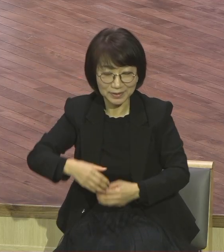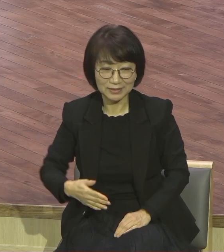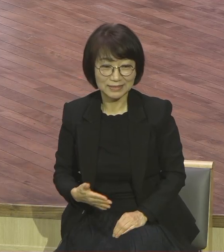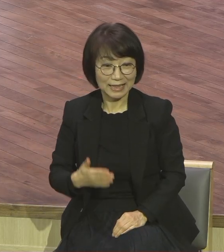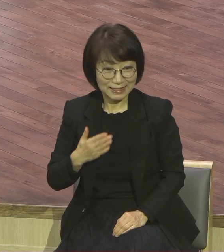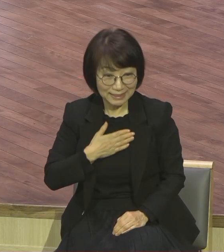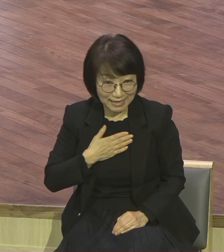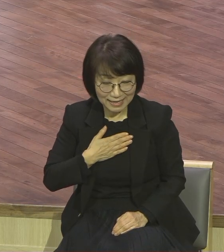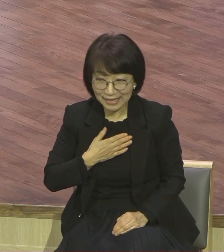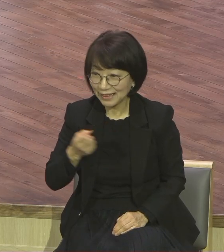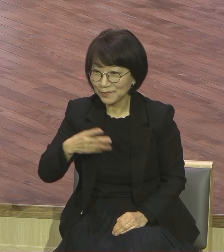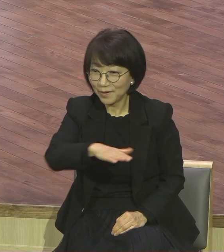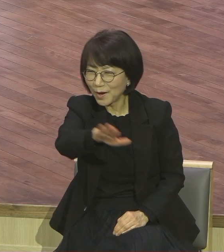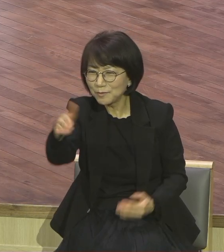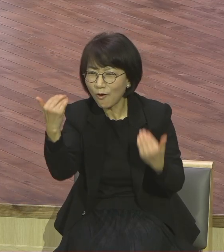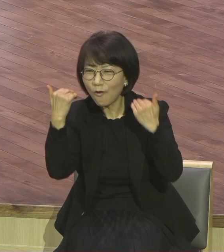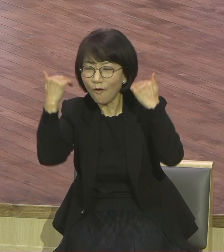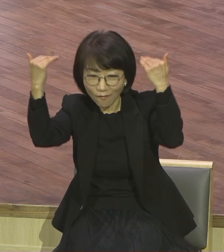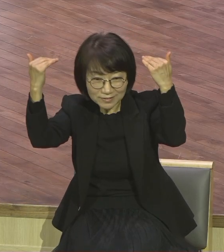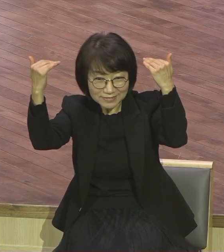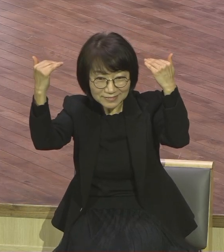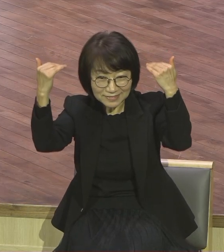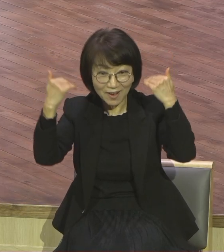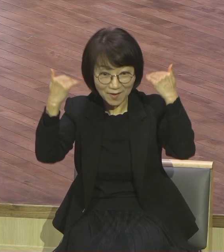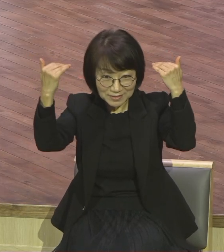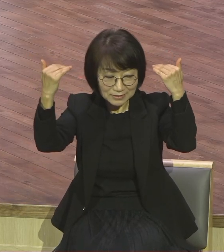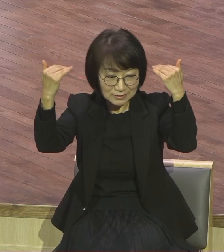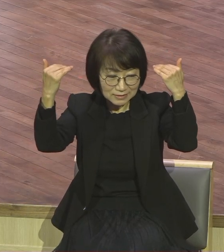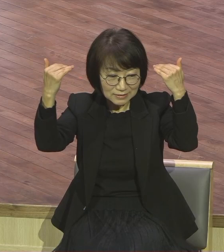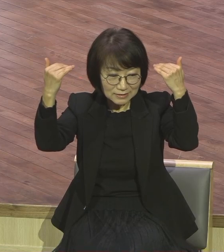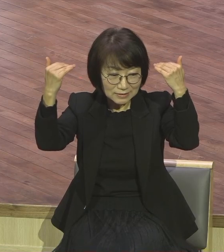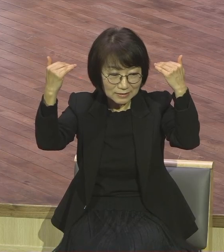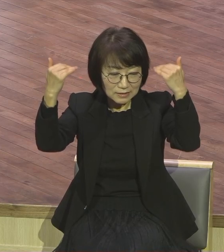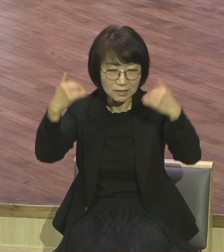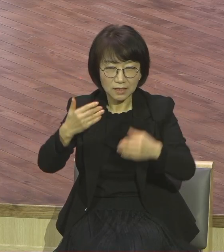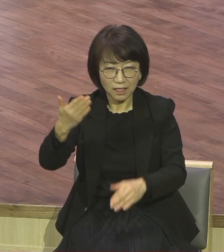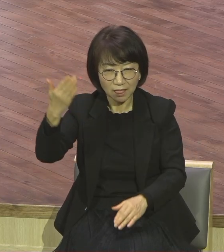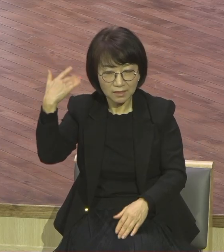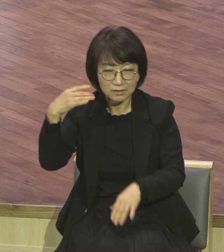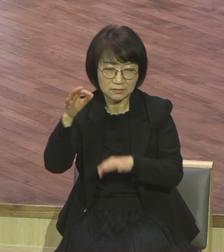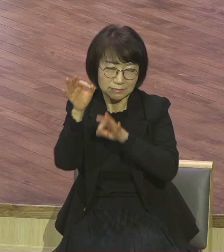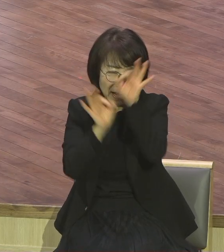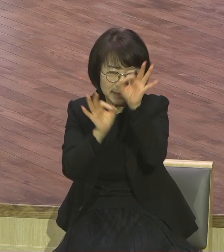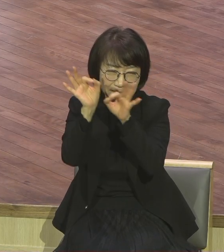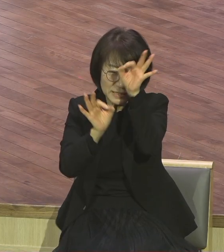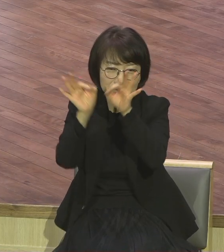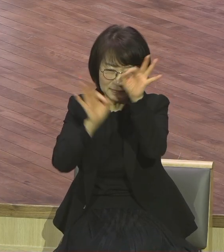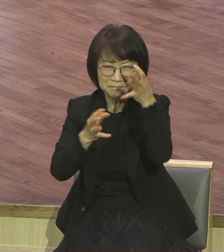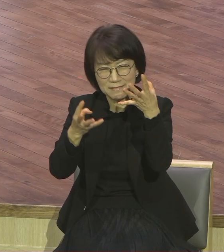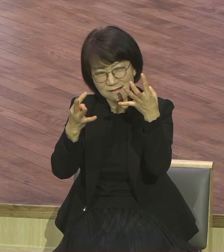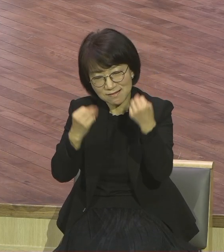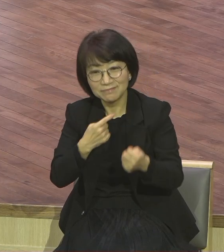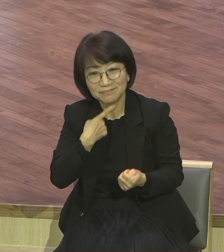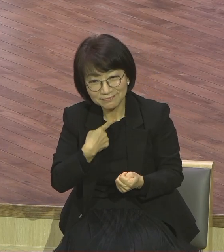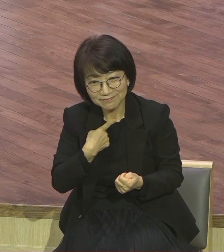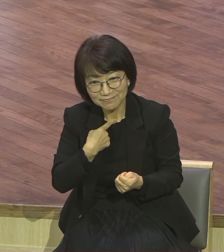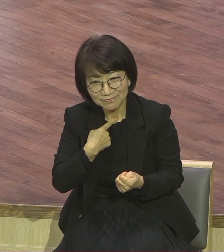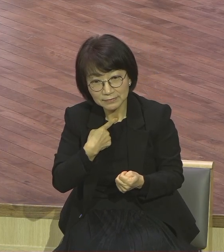우리 장년들 어른들은요. 엄청난 시행착오 속에 이 자리까지 왔어요. 기적입니다. 기적.